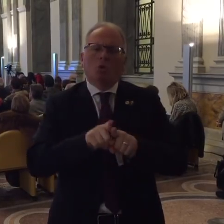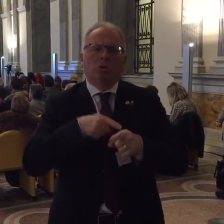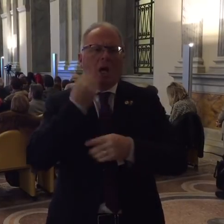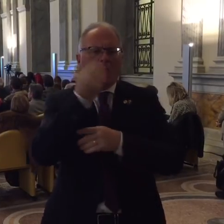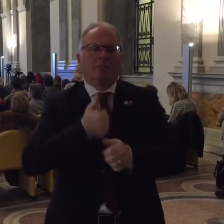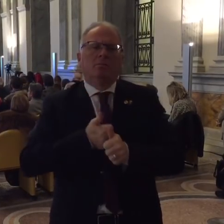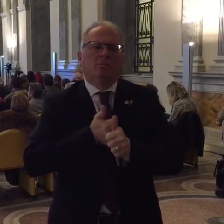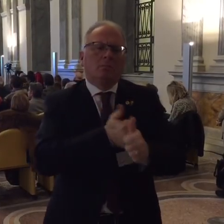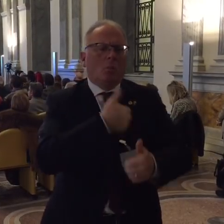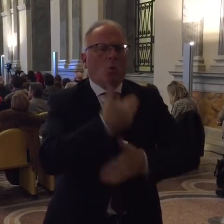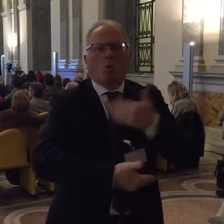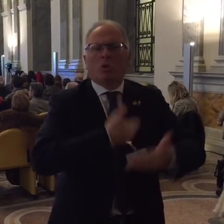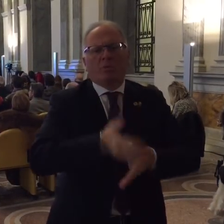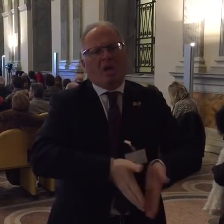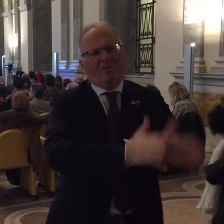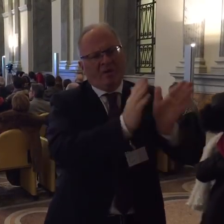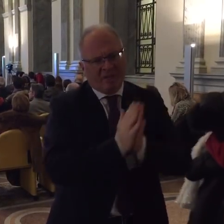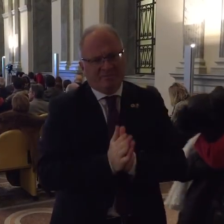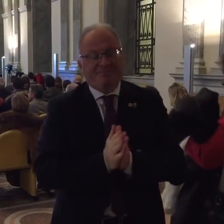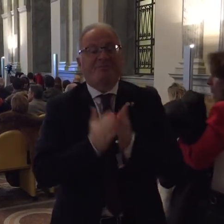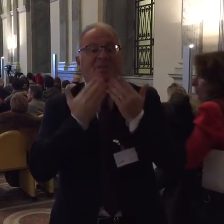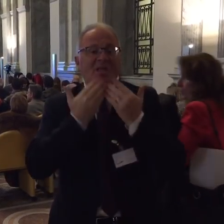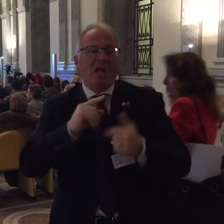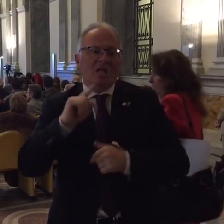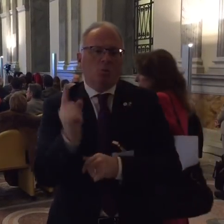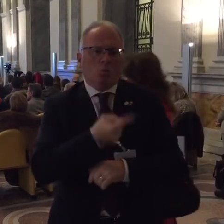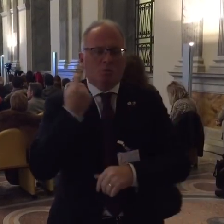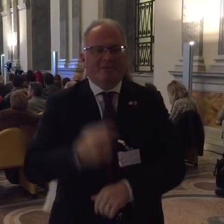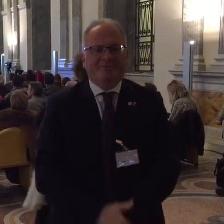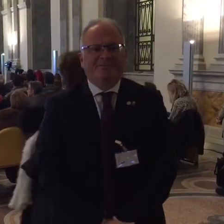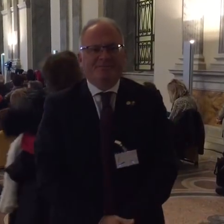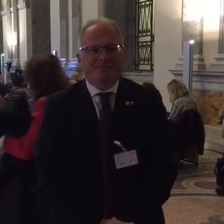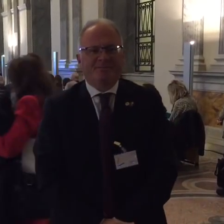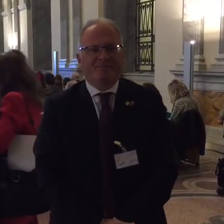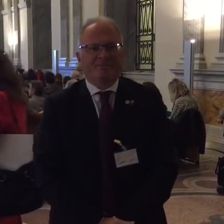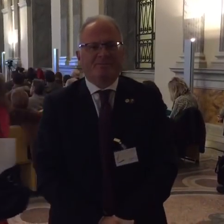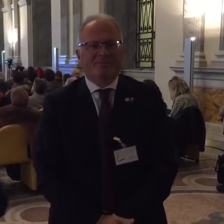stessa distinzione, alla loro potenzione di costruzione. Questo significa... Grazie. Grazie. Grazie.